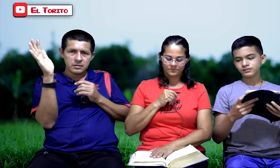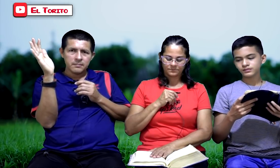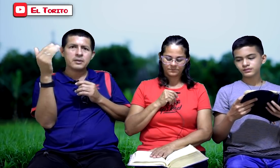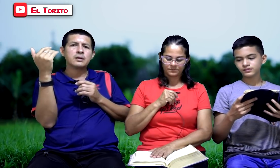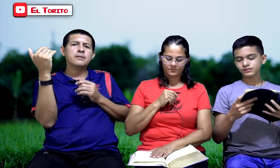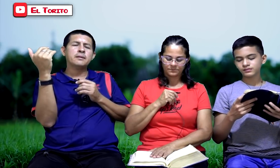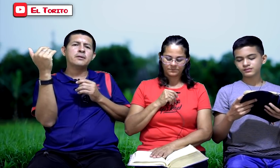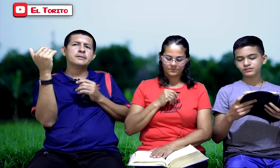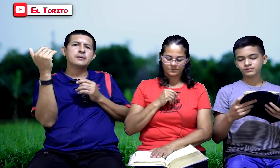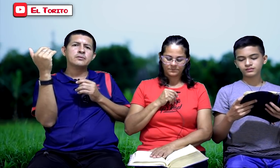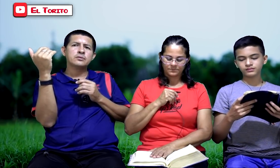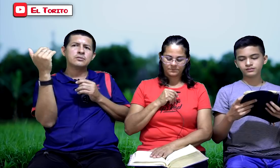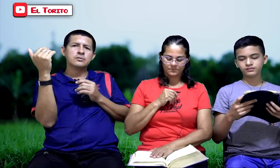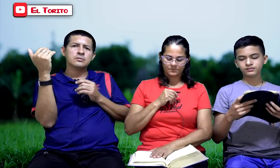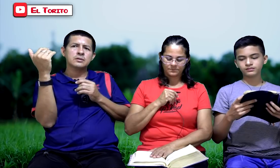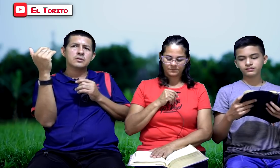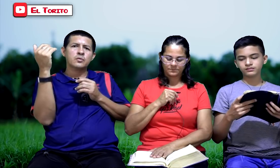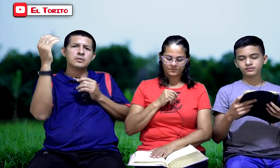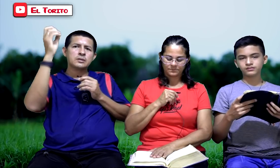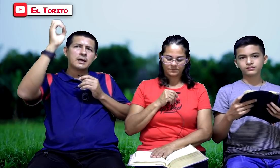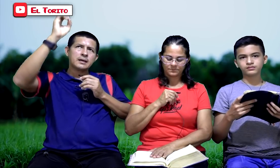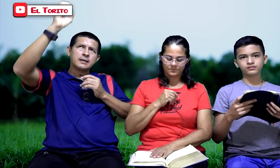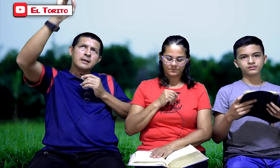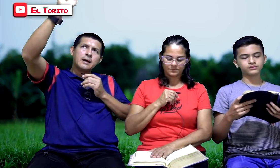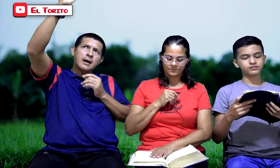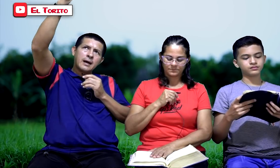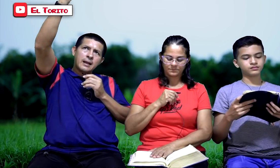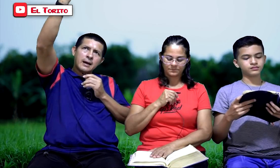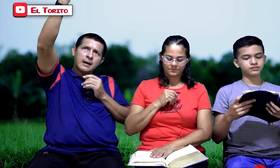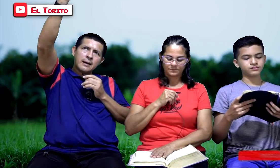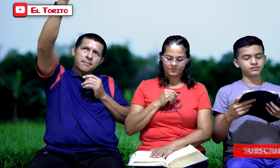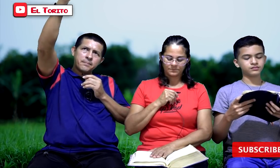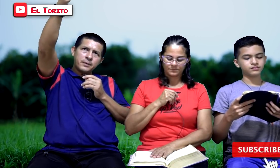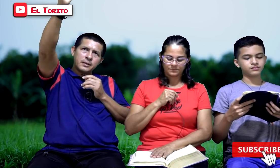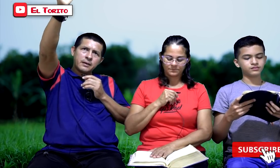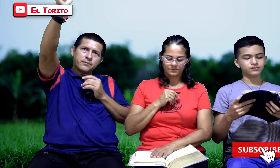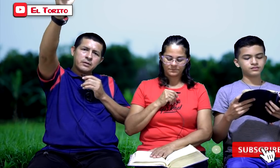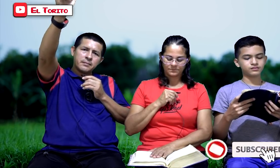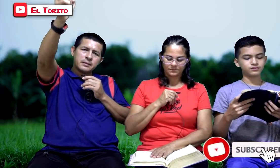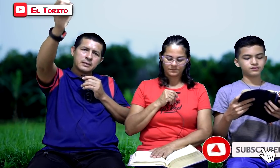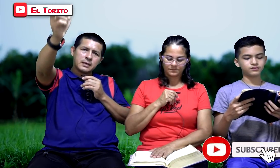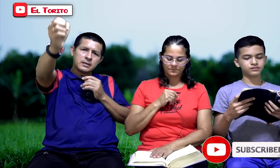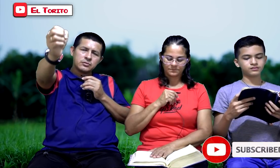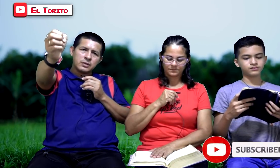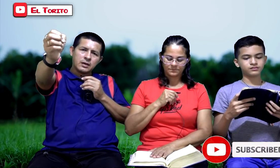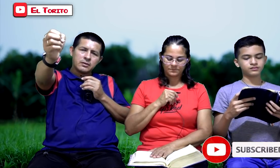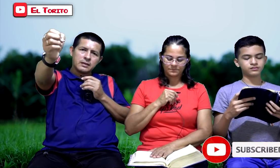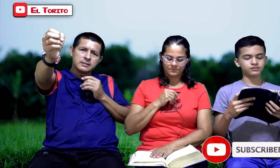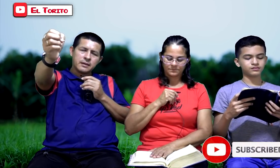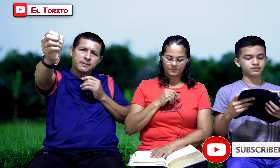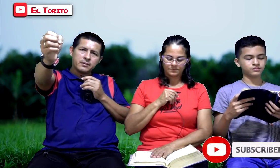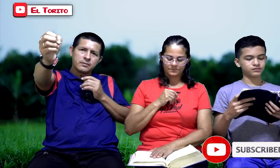¿Pero qué debemos hacer nosotros cuando atacan a la piedra fundamental que Cristo ha dejado en la iglesia, Pedro?